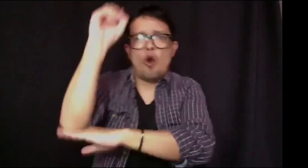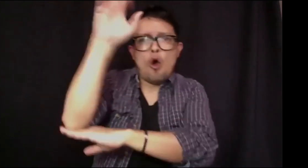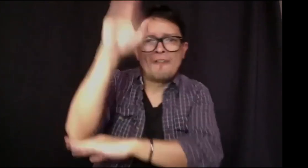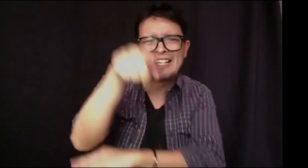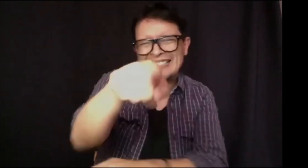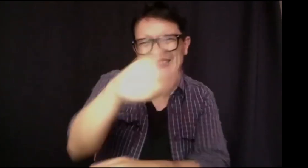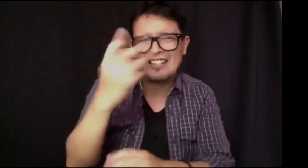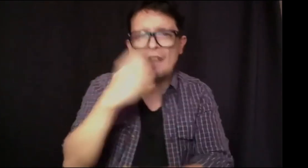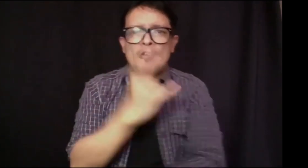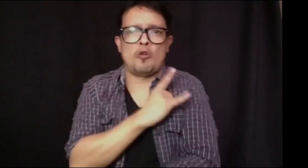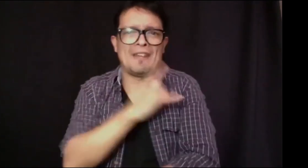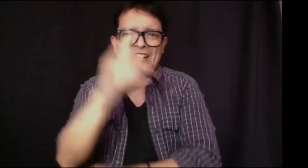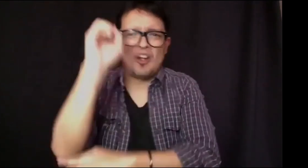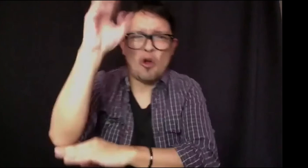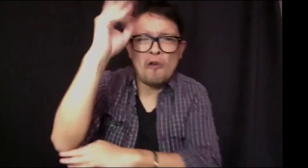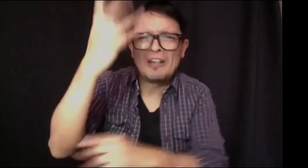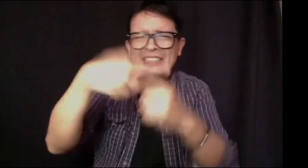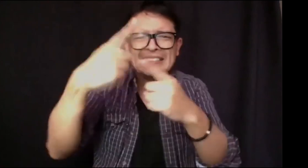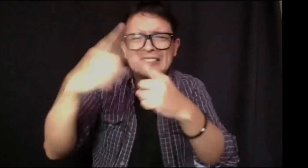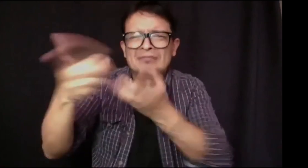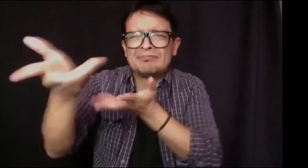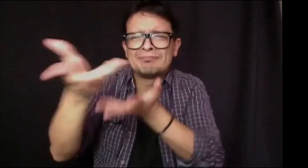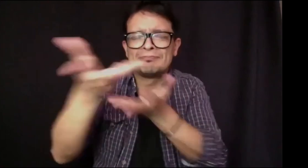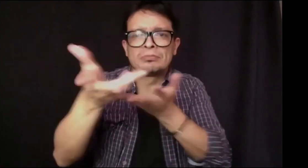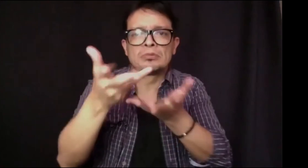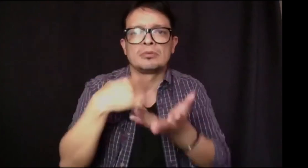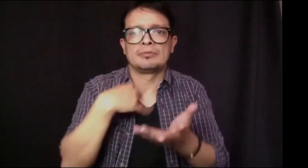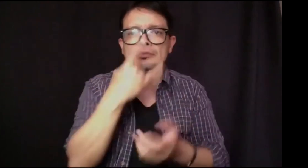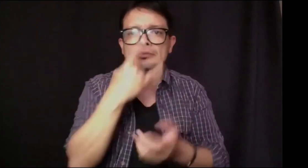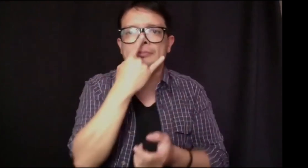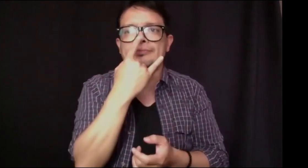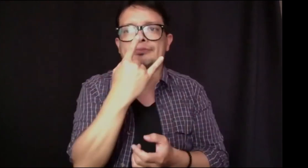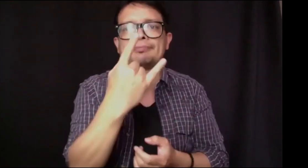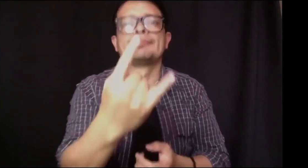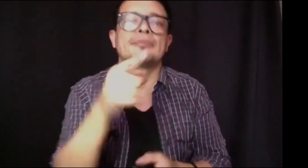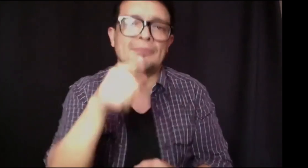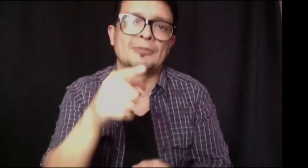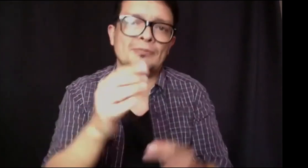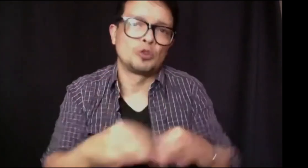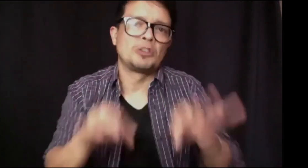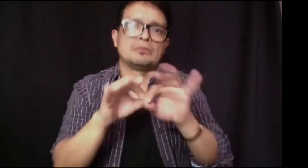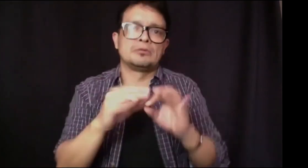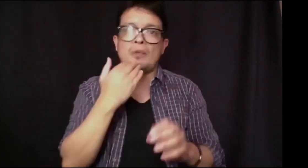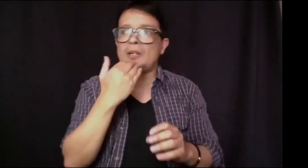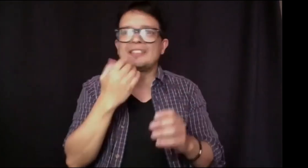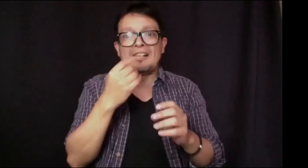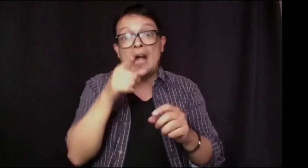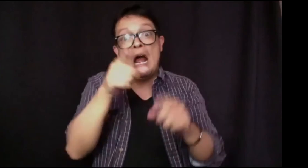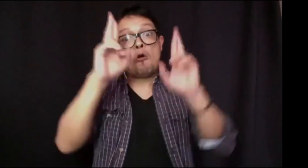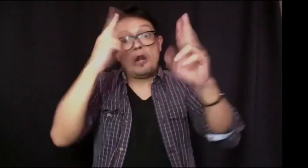mayoría de los oyentes son profesionales. Y ustedes, como universidad, por ejemplo, dan conferencias, cátedras, así. Y a mí me interesaría, por ejemplo. Entonces,